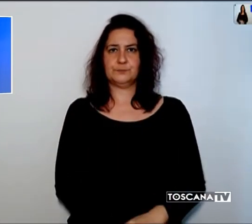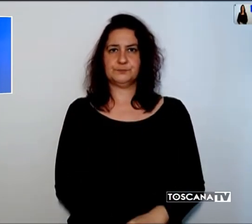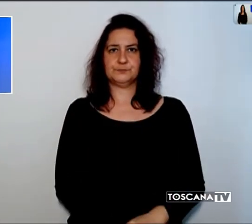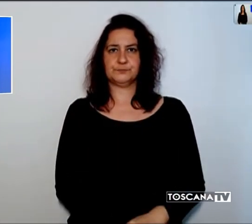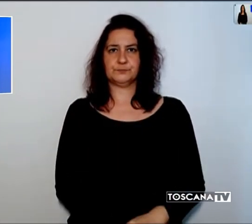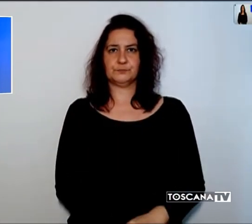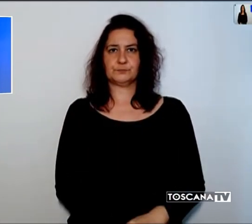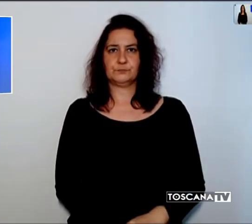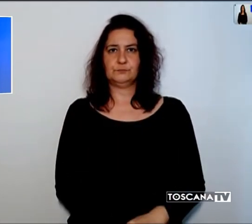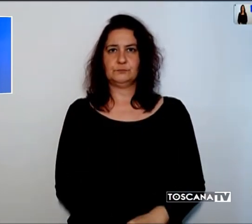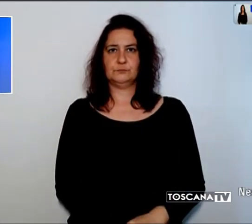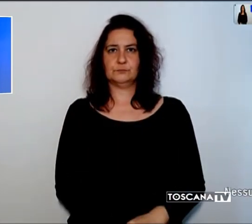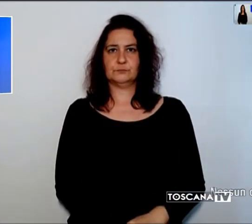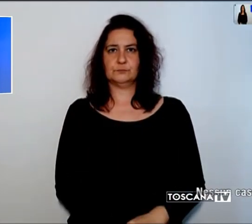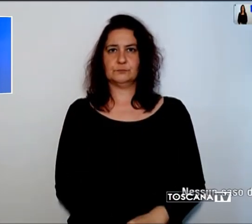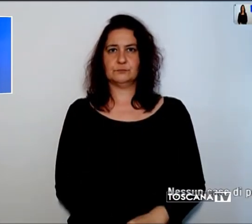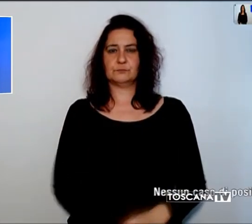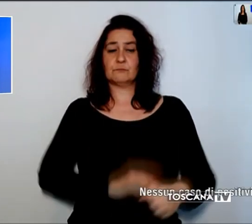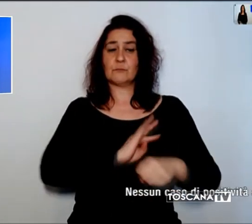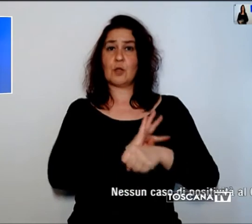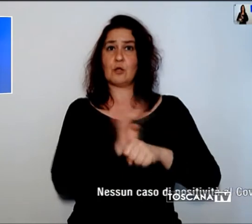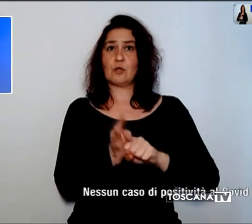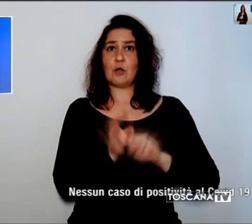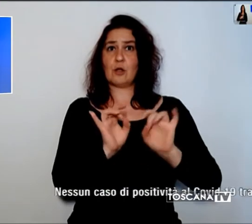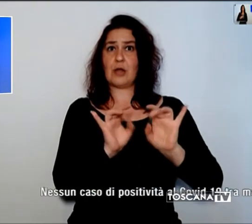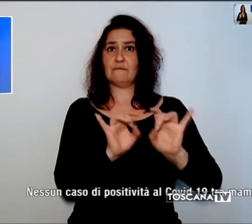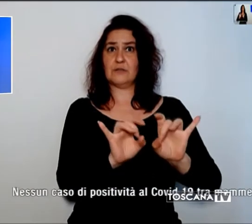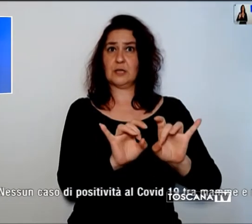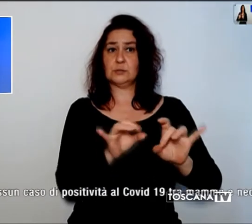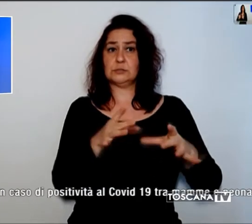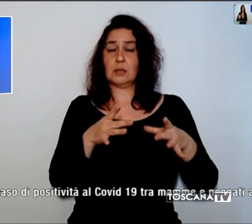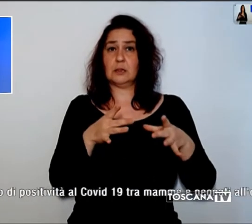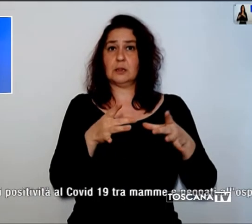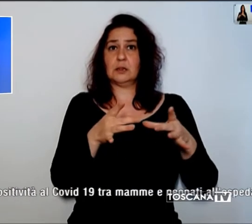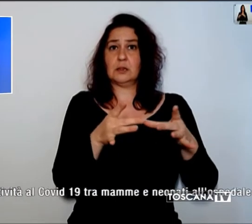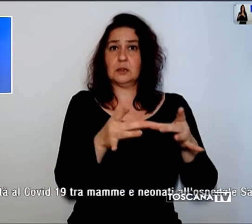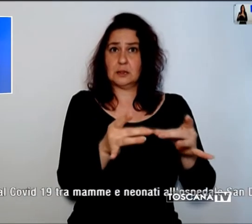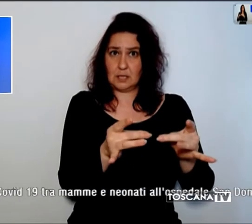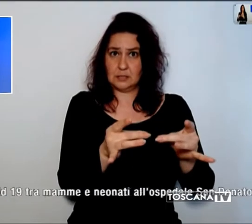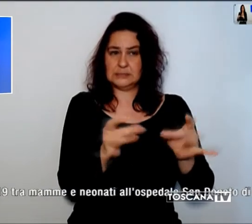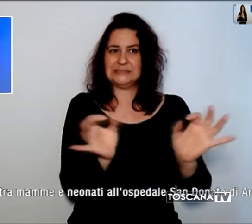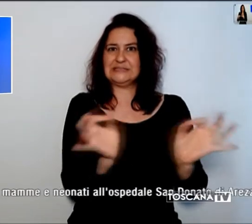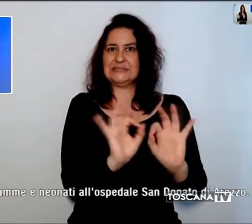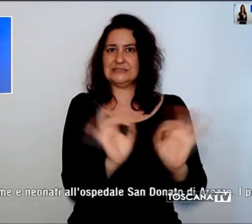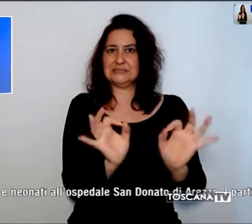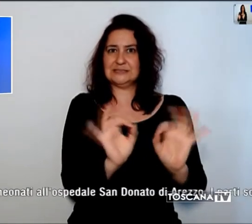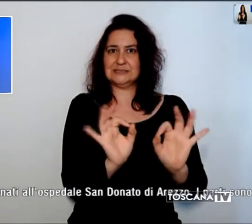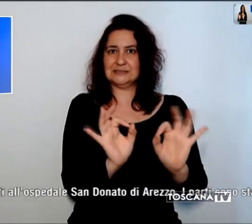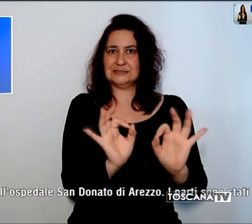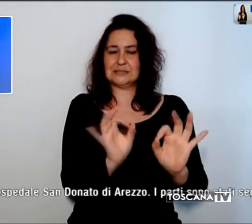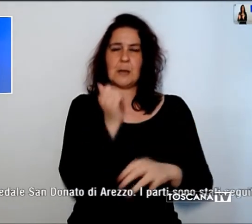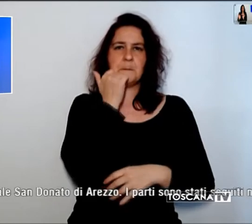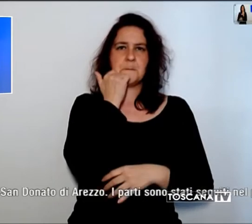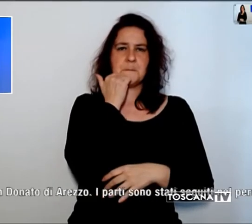Nessun caso di positività al Covid-19 tra mamme e neonati all'ospedale San Donato di